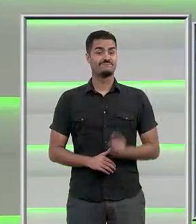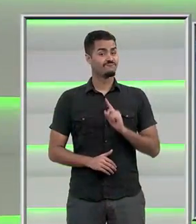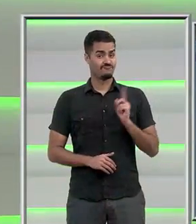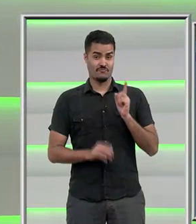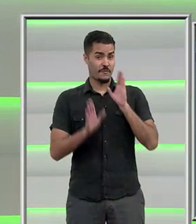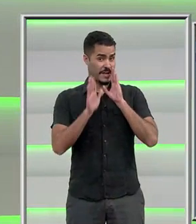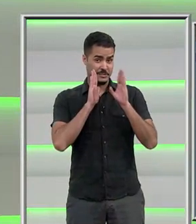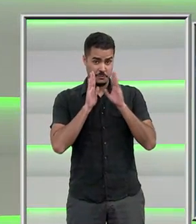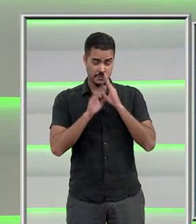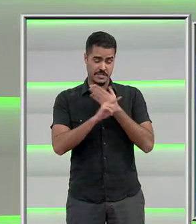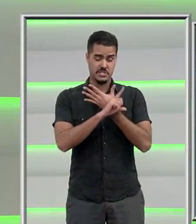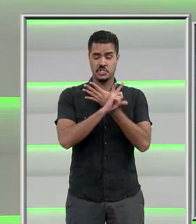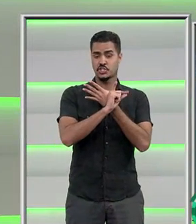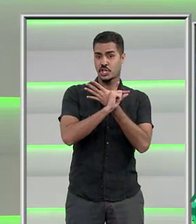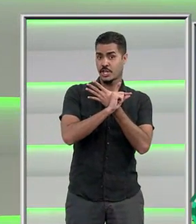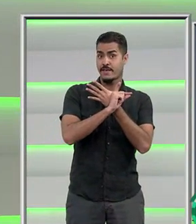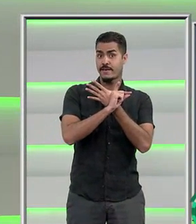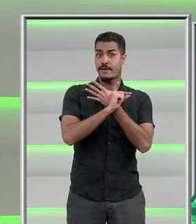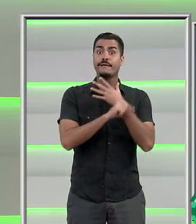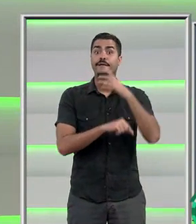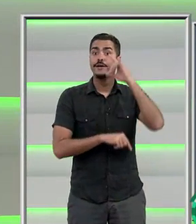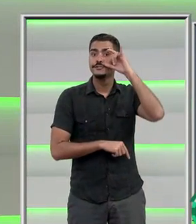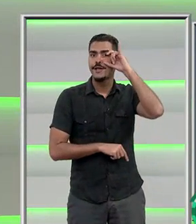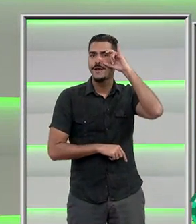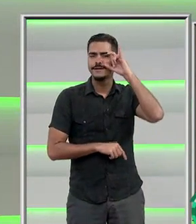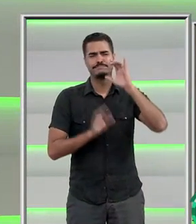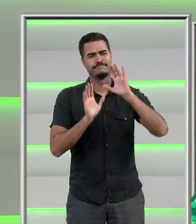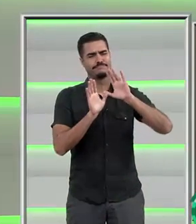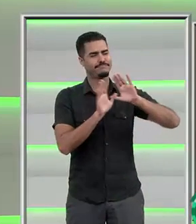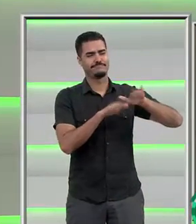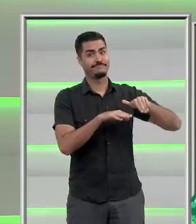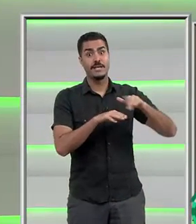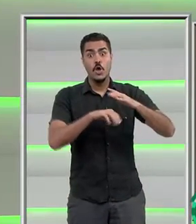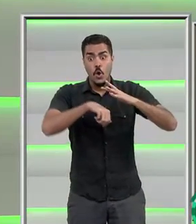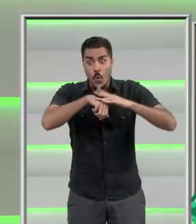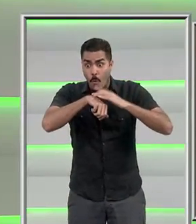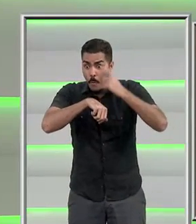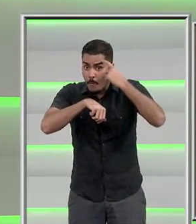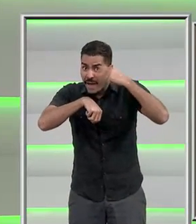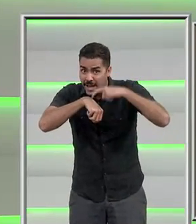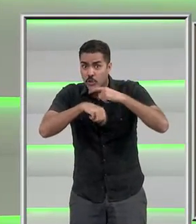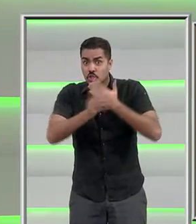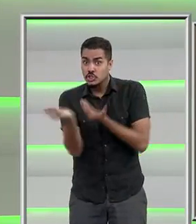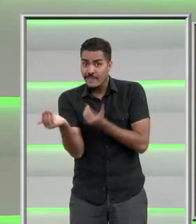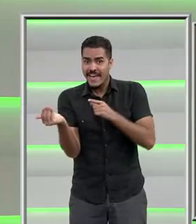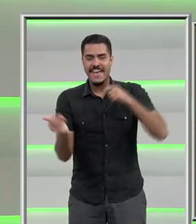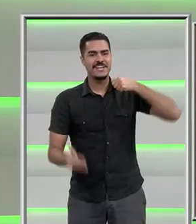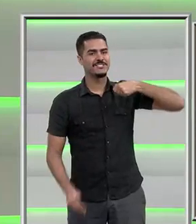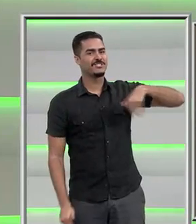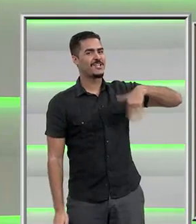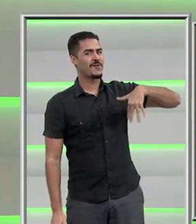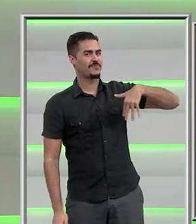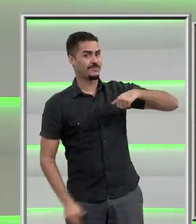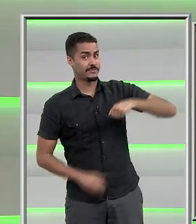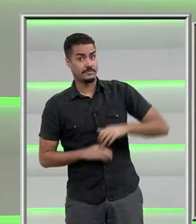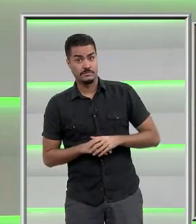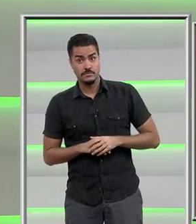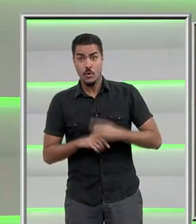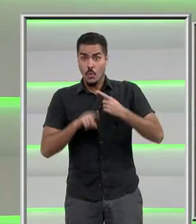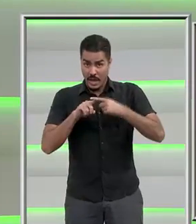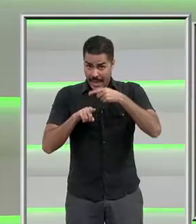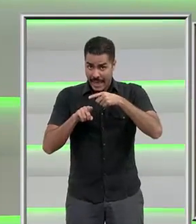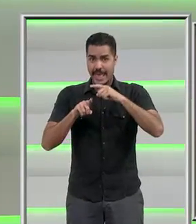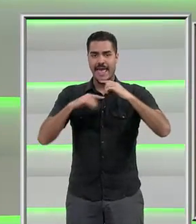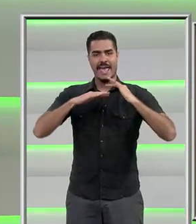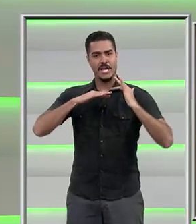Nada de Facebook, Twitter ou Instagram. A febre do momento entre os jovens é o Snapchat. Uma rede